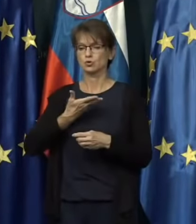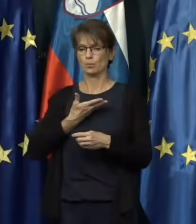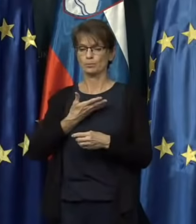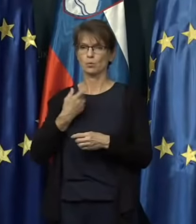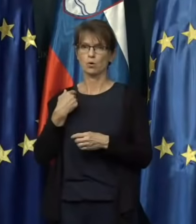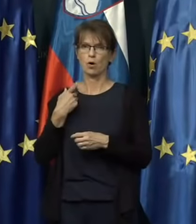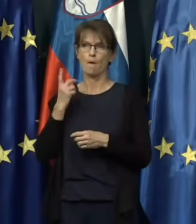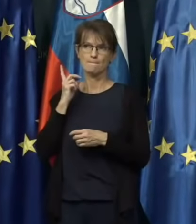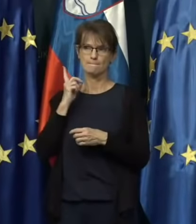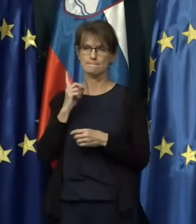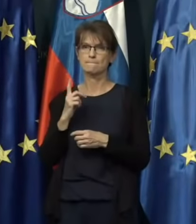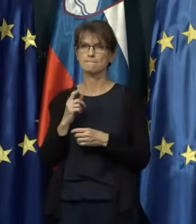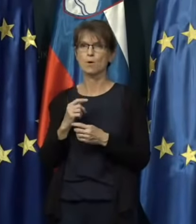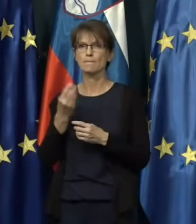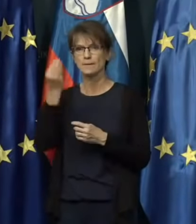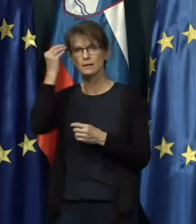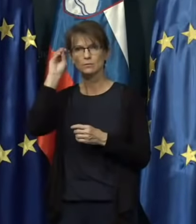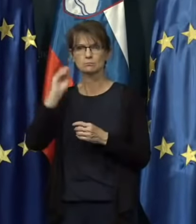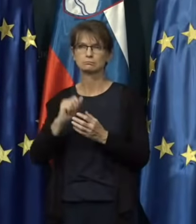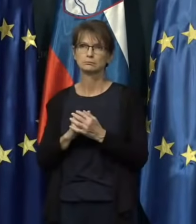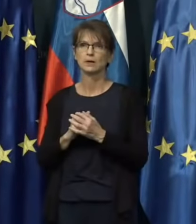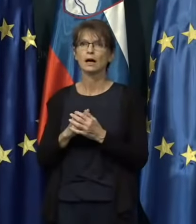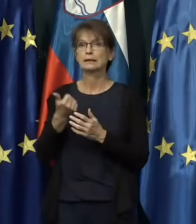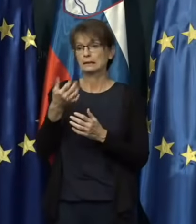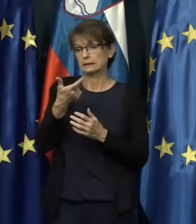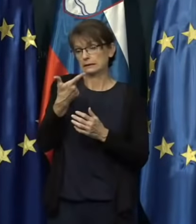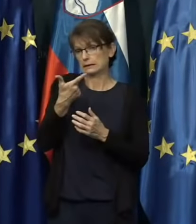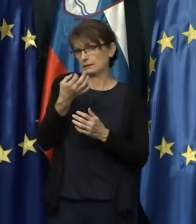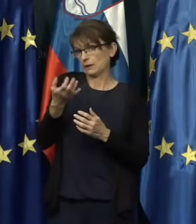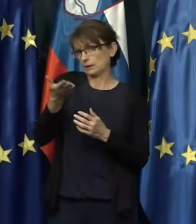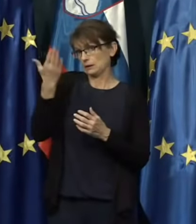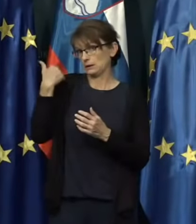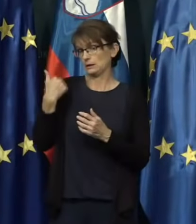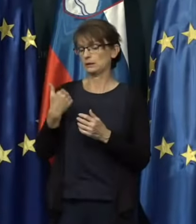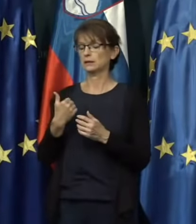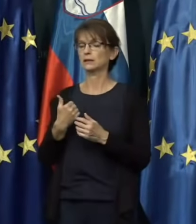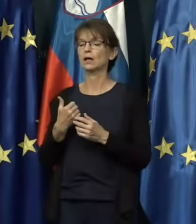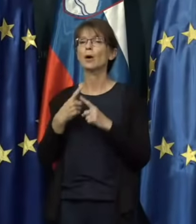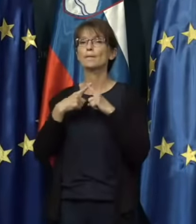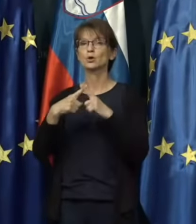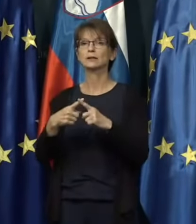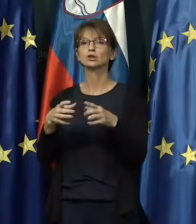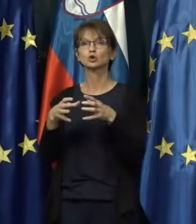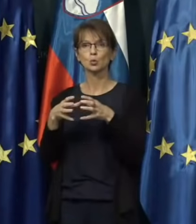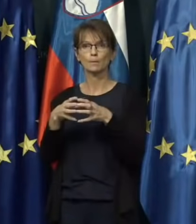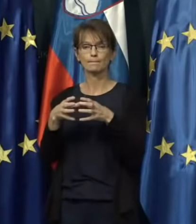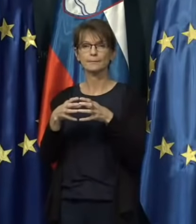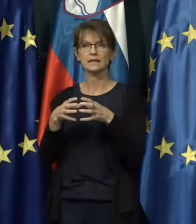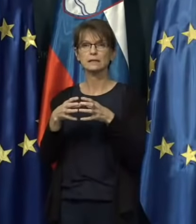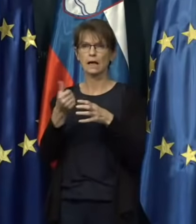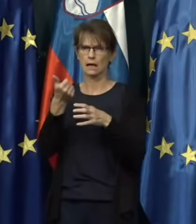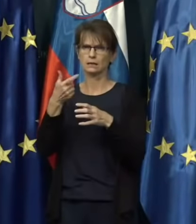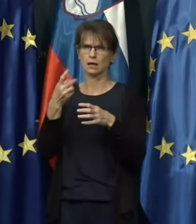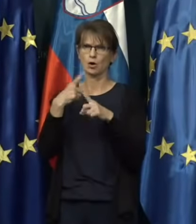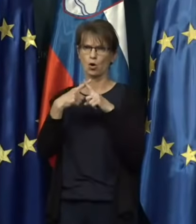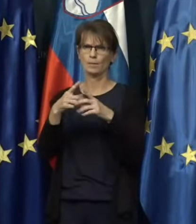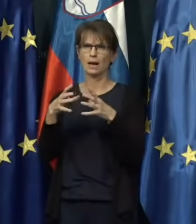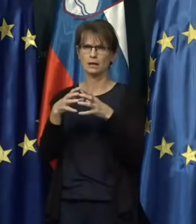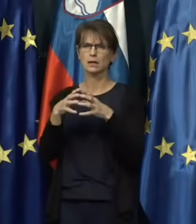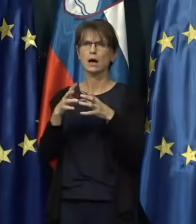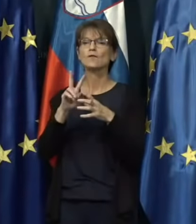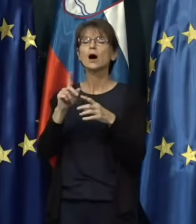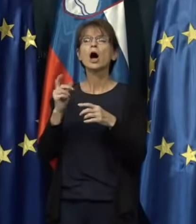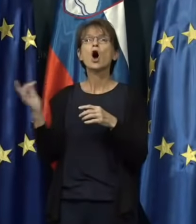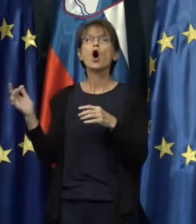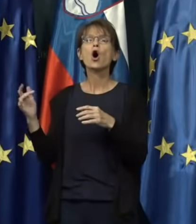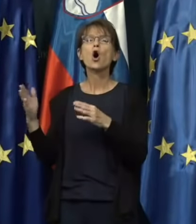da je dan ali dva nazaj poslanska skupina, ena poslanska skupina opozicije